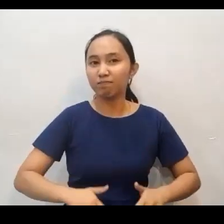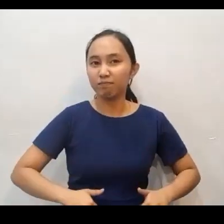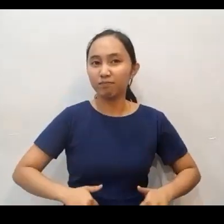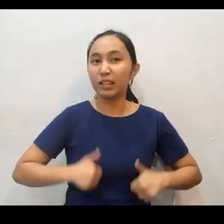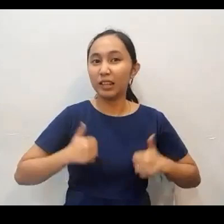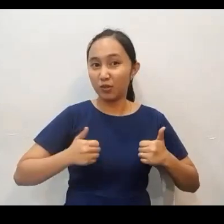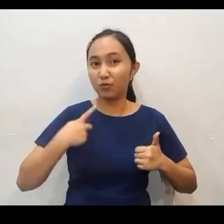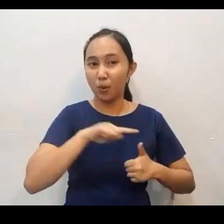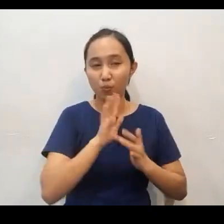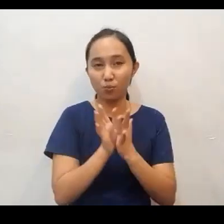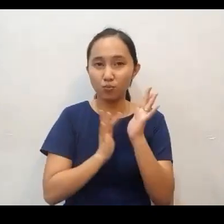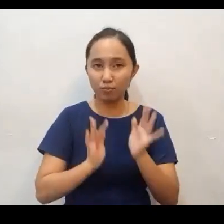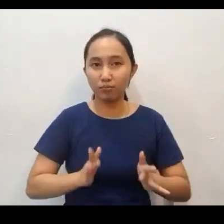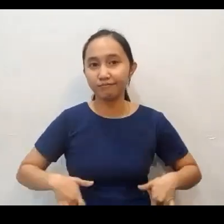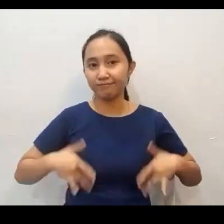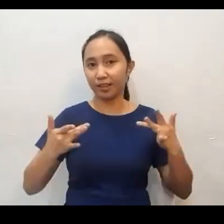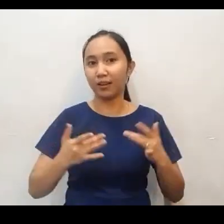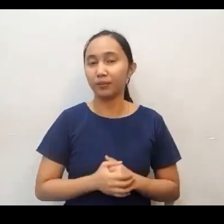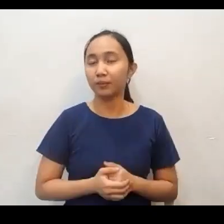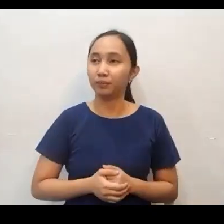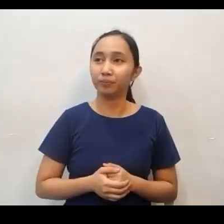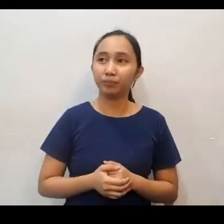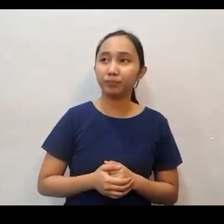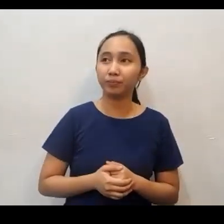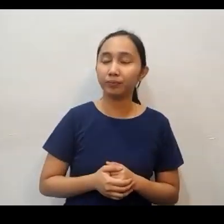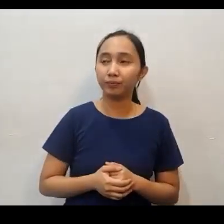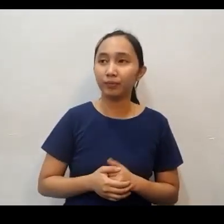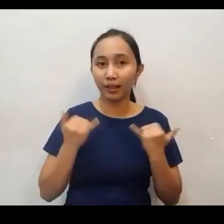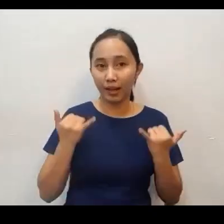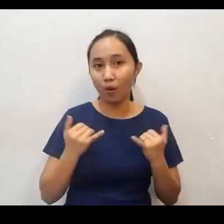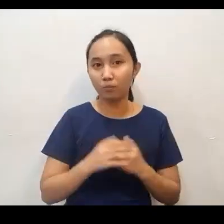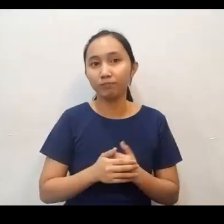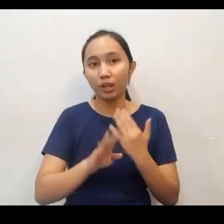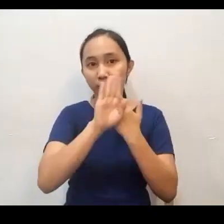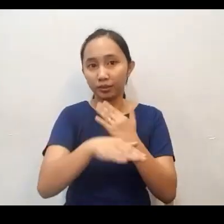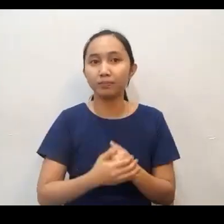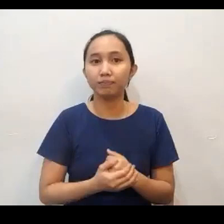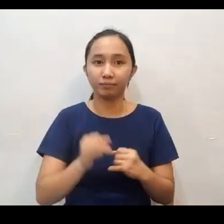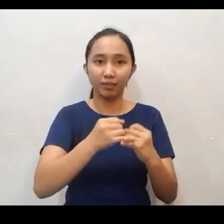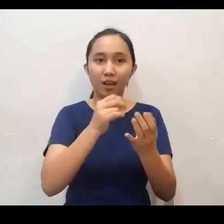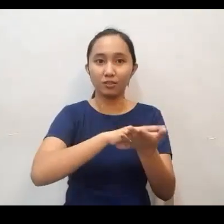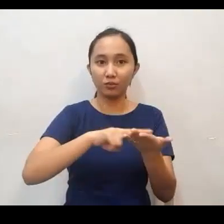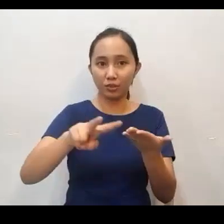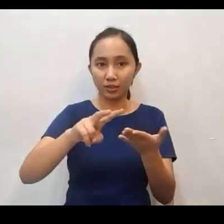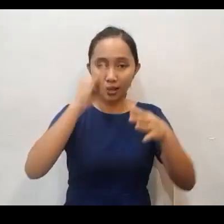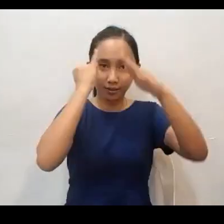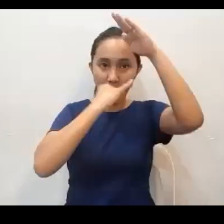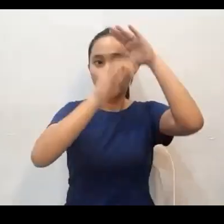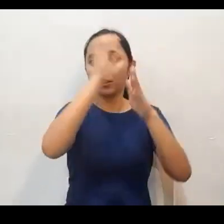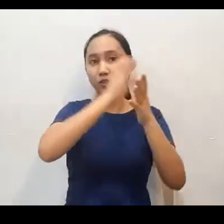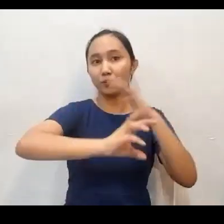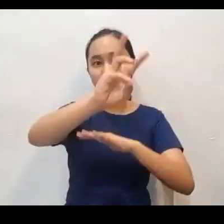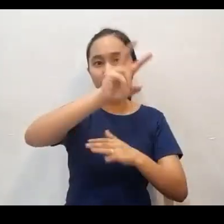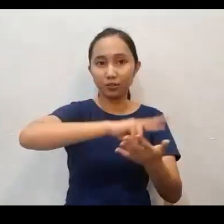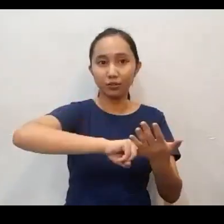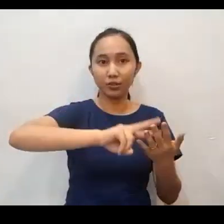sinumang tao at hindi po tayo makakapamuhay bilang isang tunay na kresyano. Let's go back to the last verse, Isaiah 6, verse 8